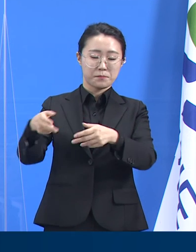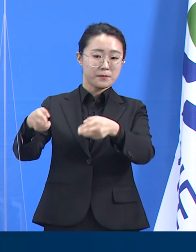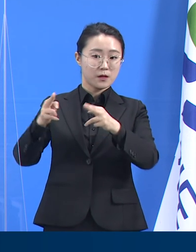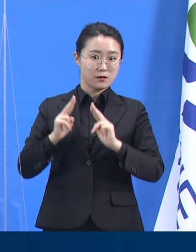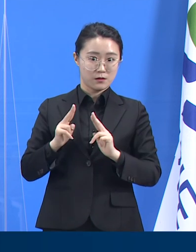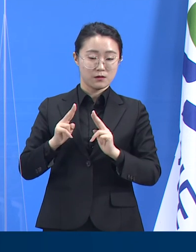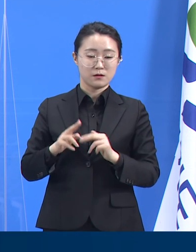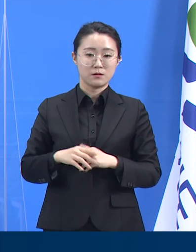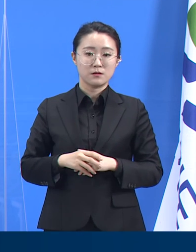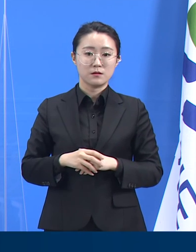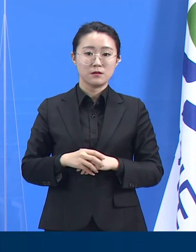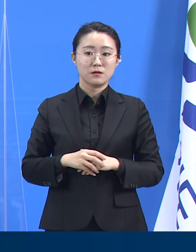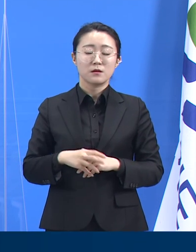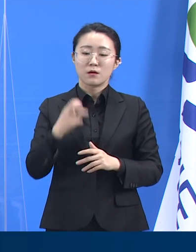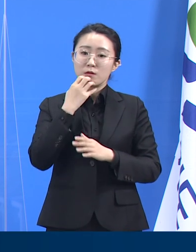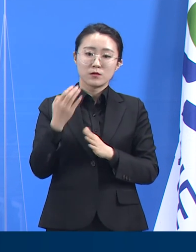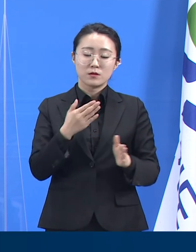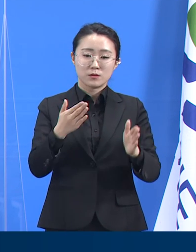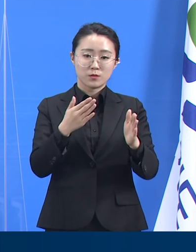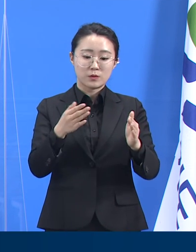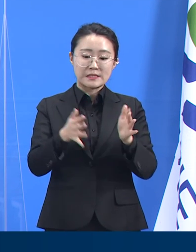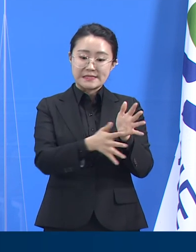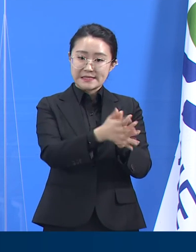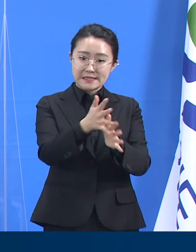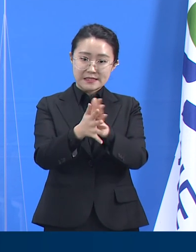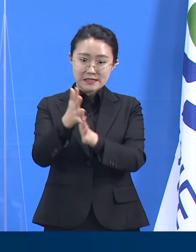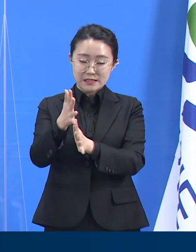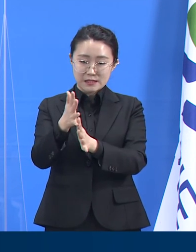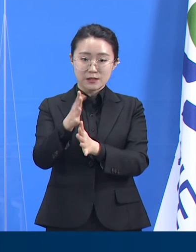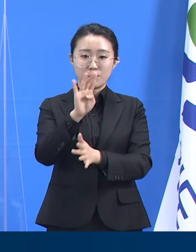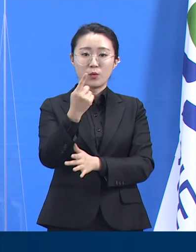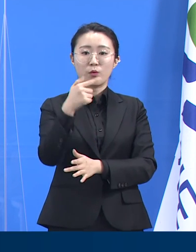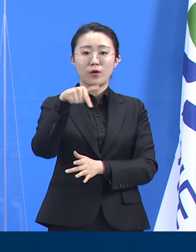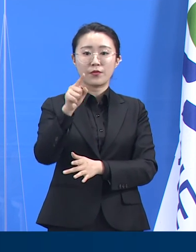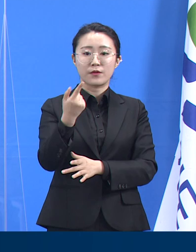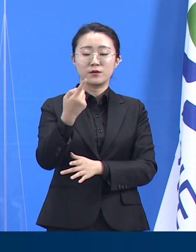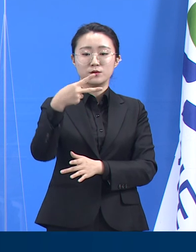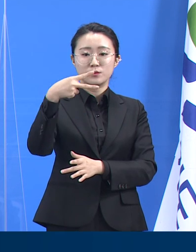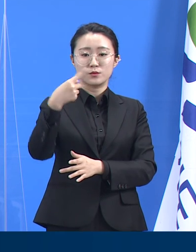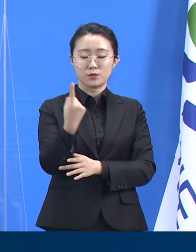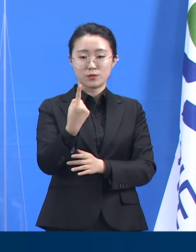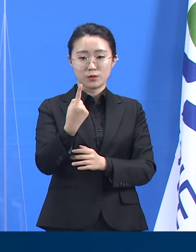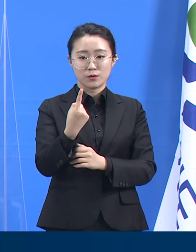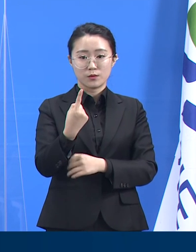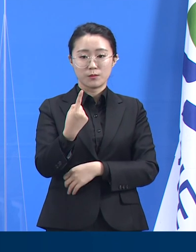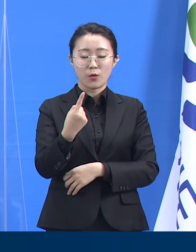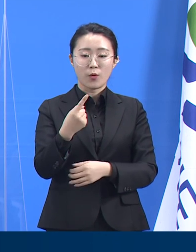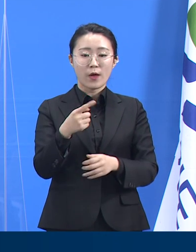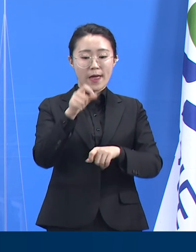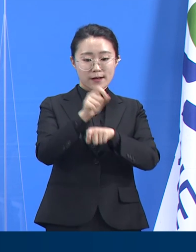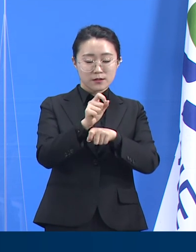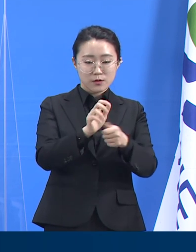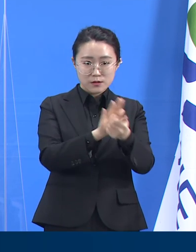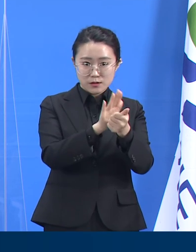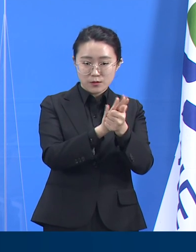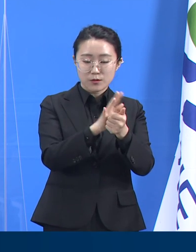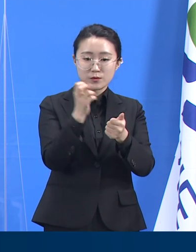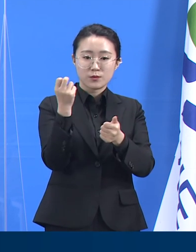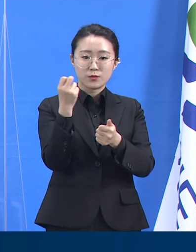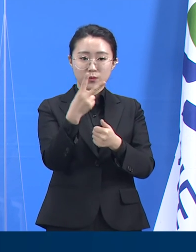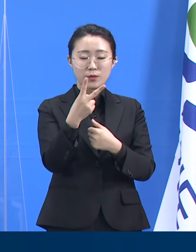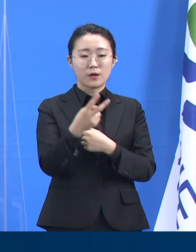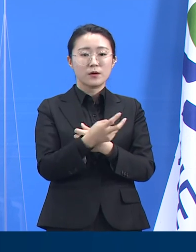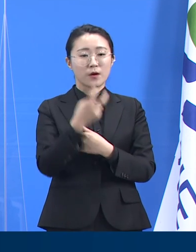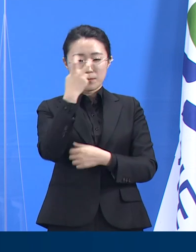도는 시군 보건소에서 임상명리사 등 검체 채취 인력 및 행정지원 인력을 기간제